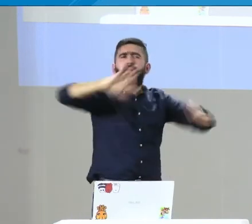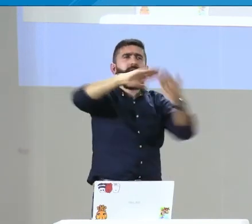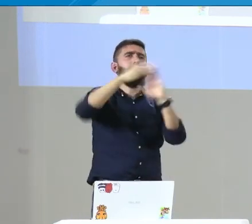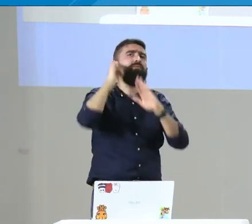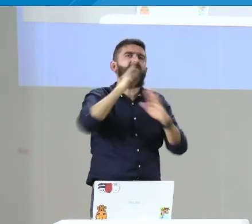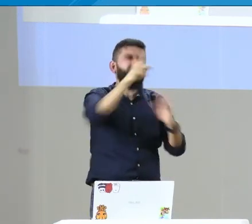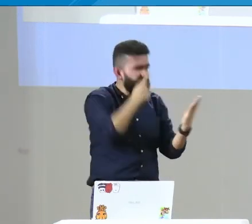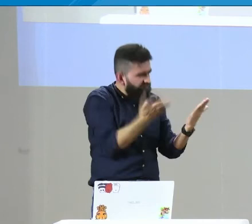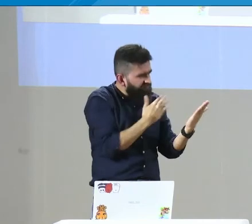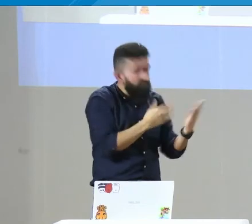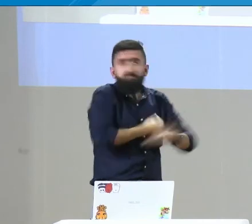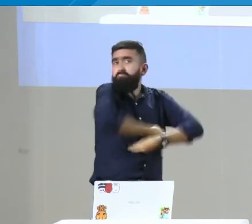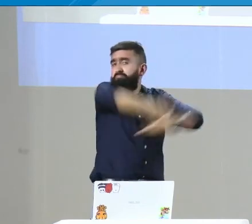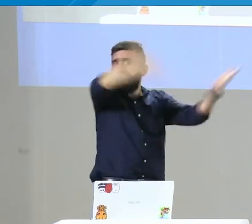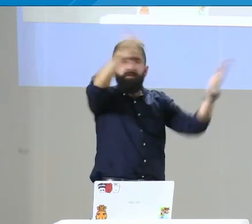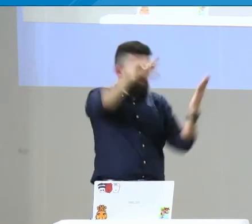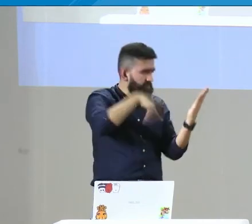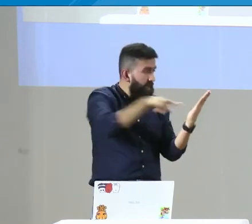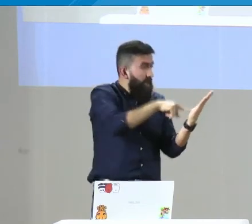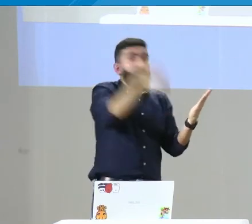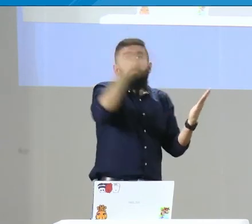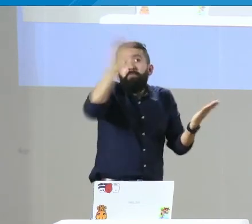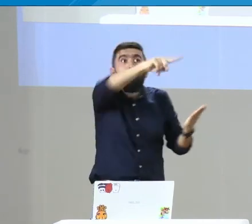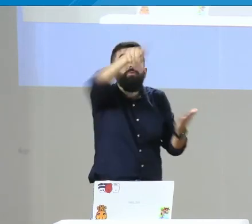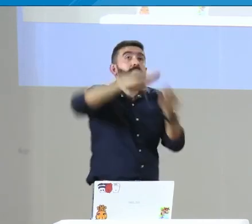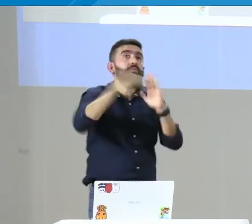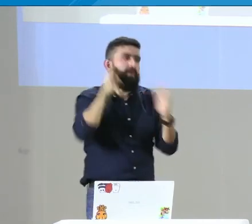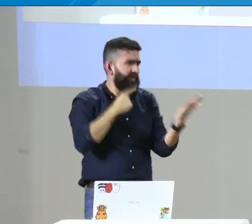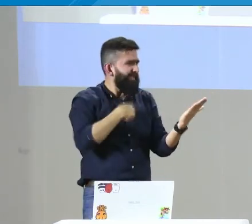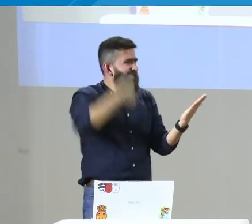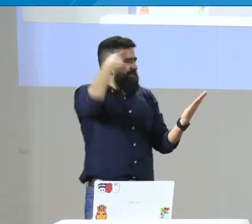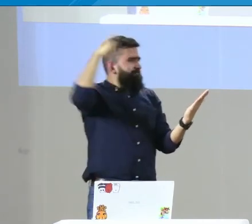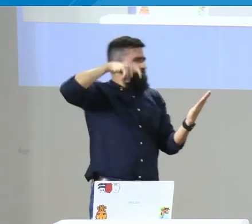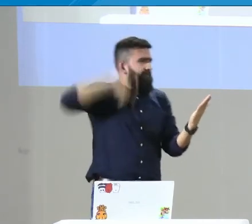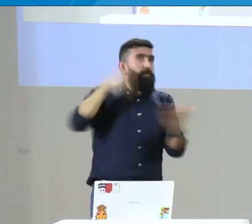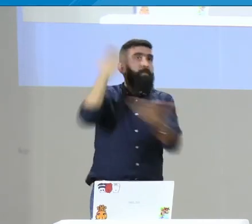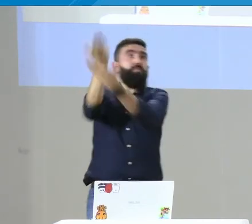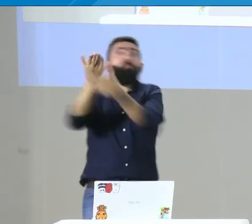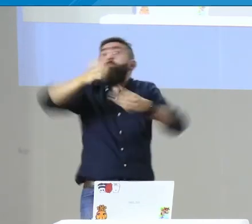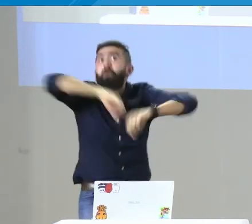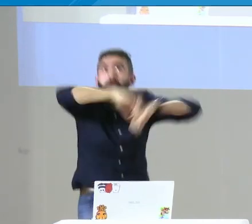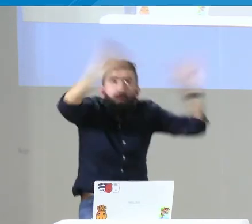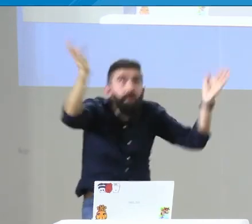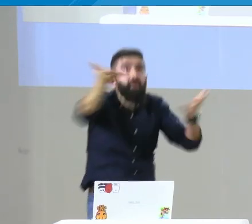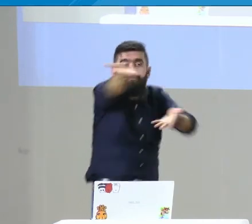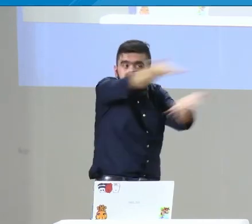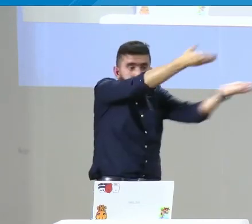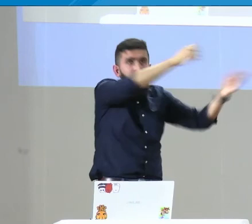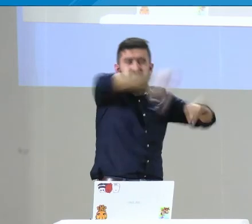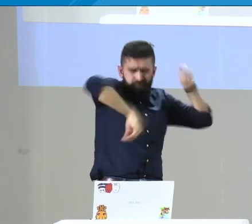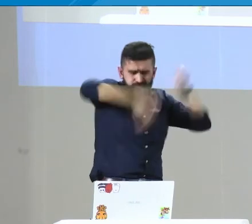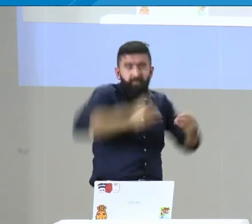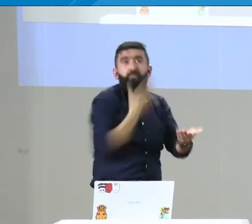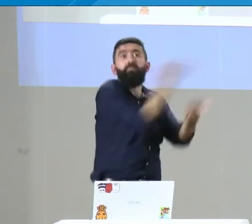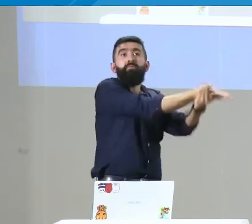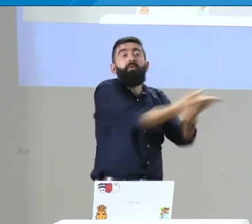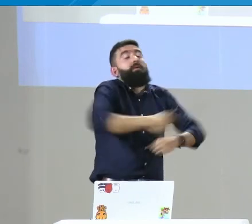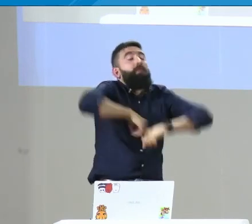la idea es que ustedes como comunidad, cualquier persona pueda acceder a esta información y tenga la información de primera mano, de pronto ustedes necesitan generar un